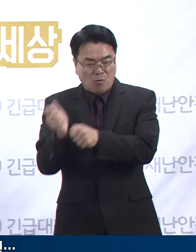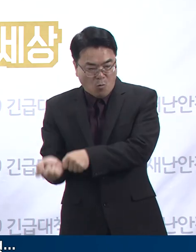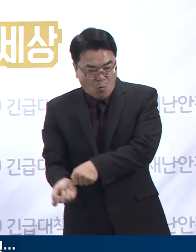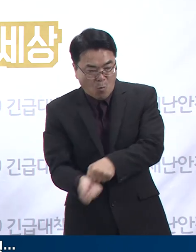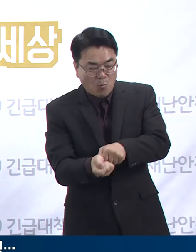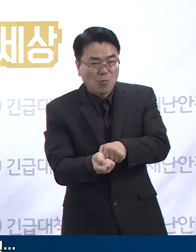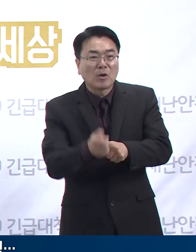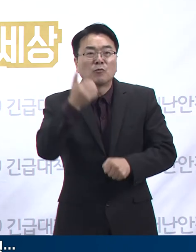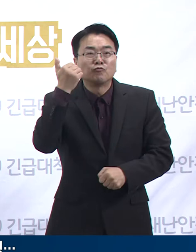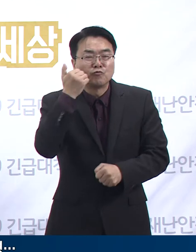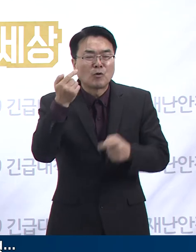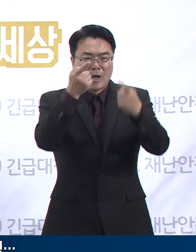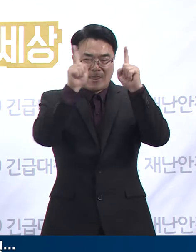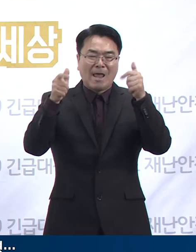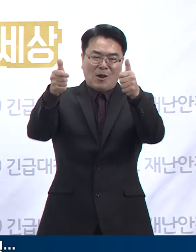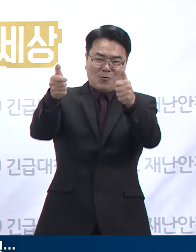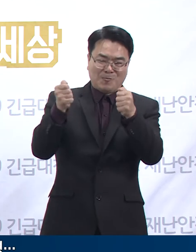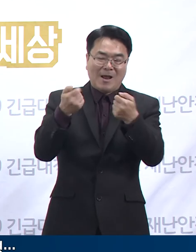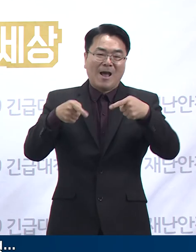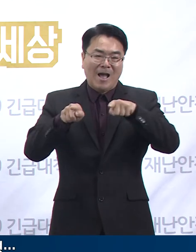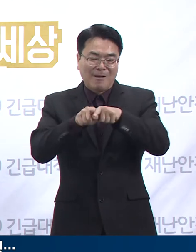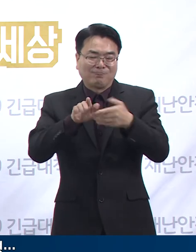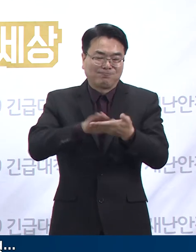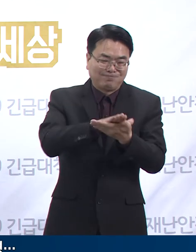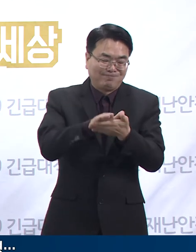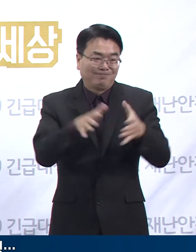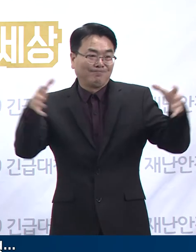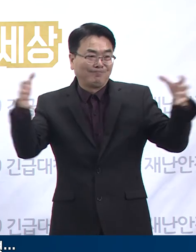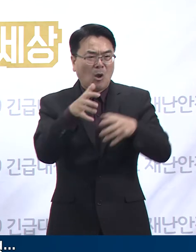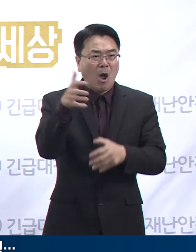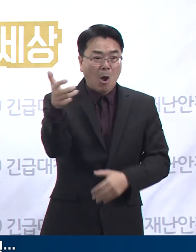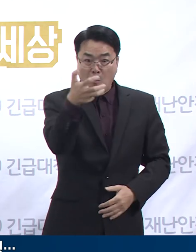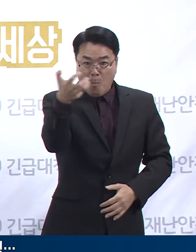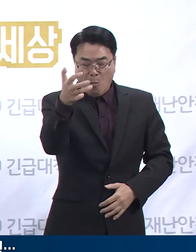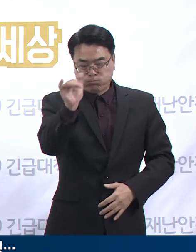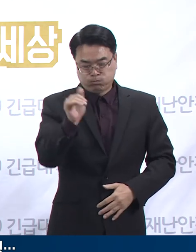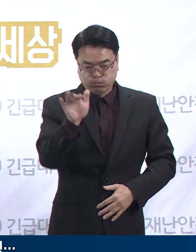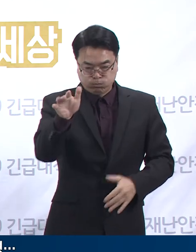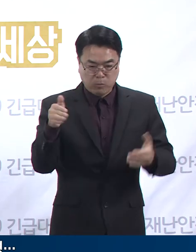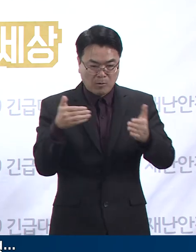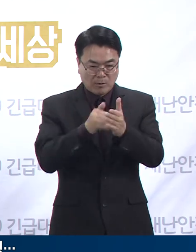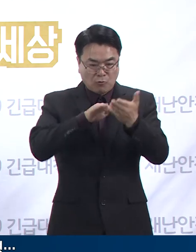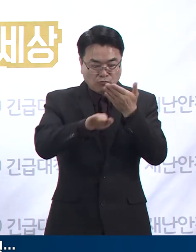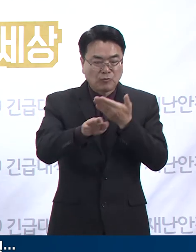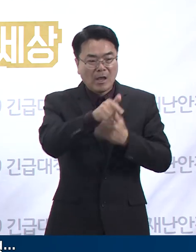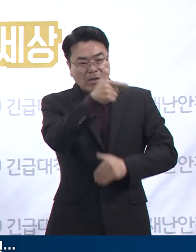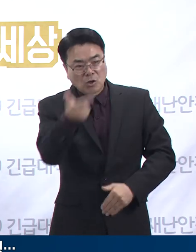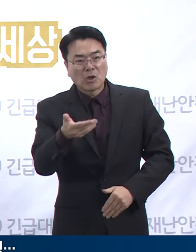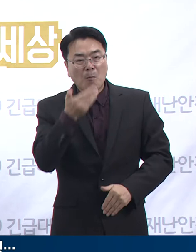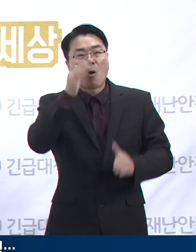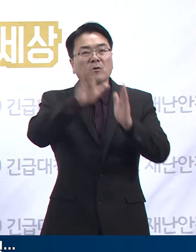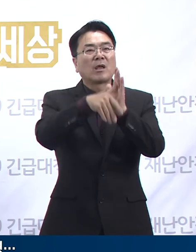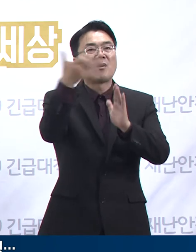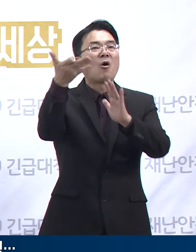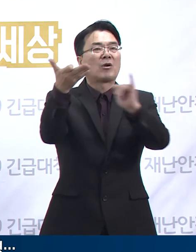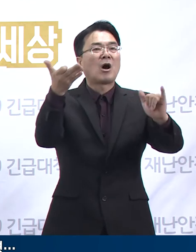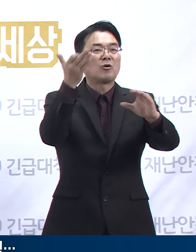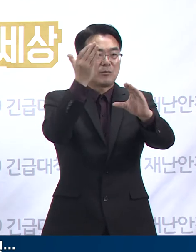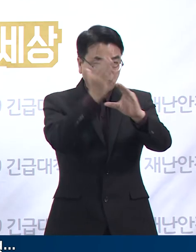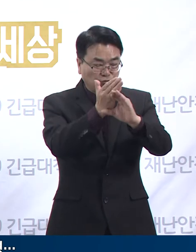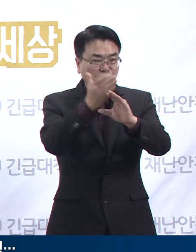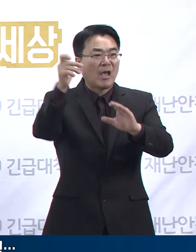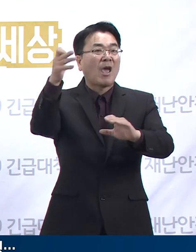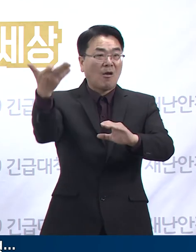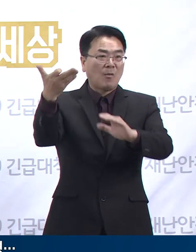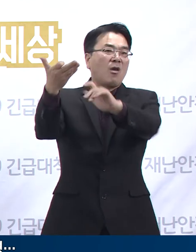교육과정 동문 80명이 모임을 가졌었고 모임 직후 가진 식사자리에서 참석했던 19명 중 16명이 확진 판정을 받았으며